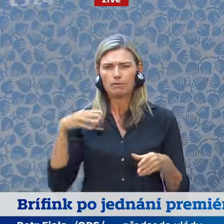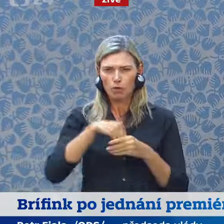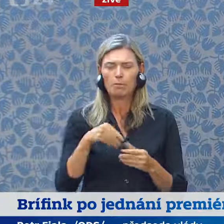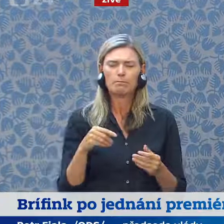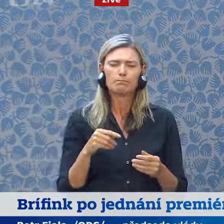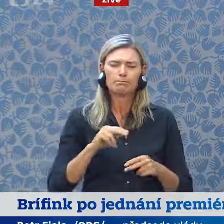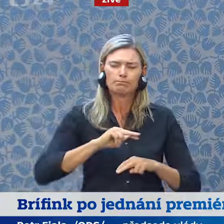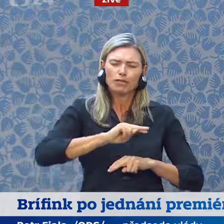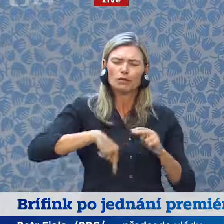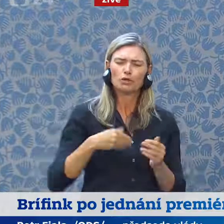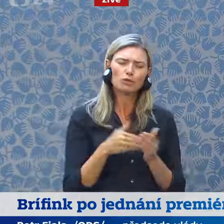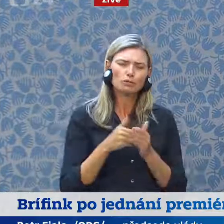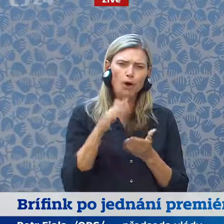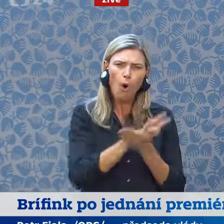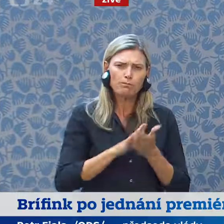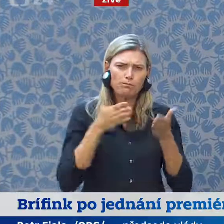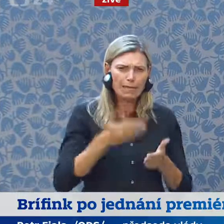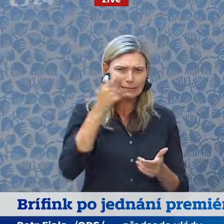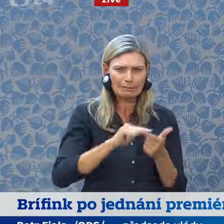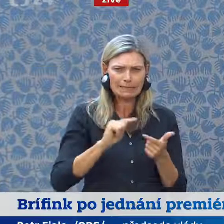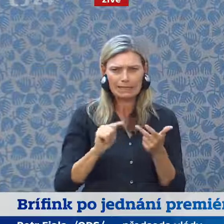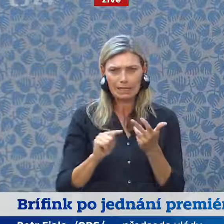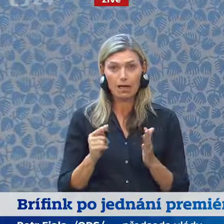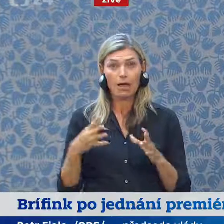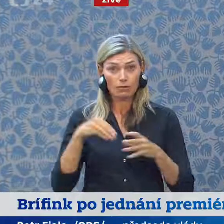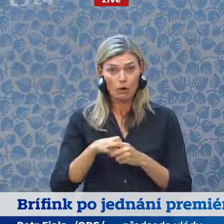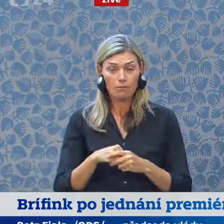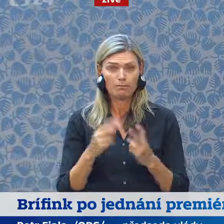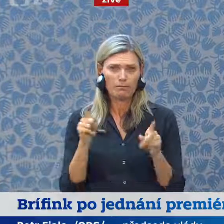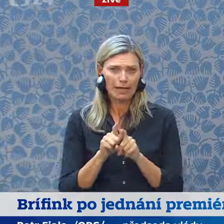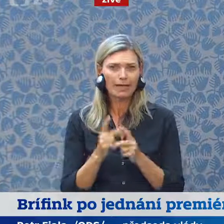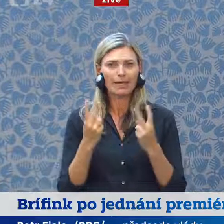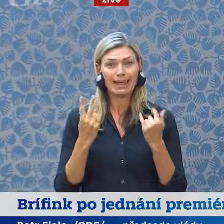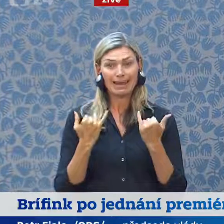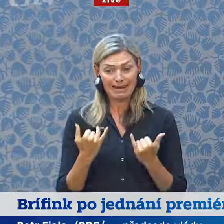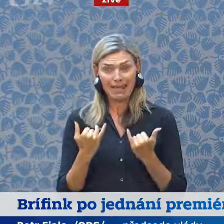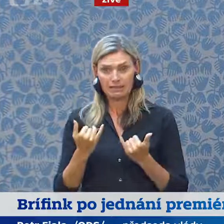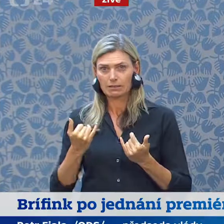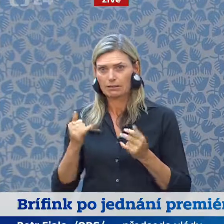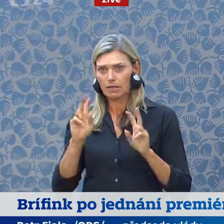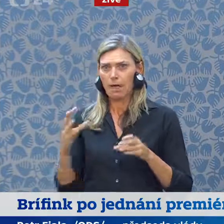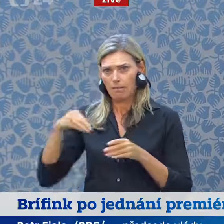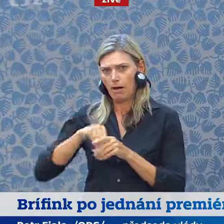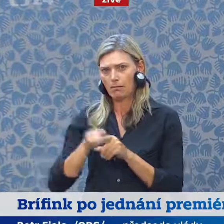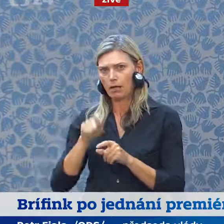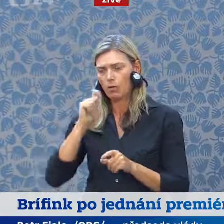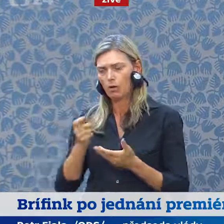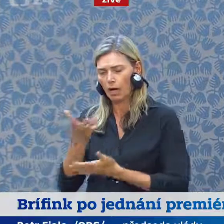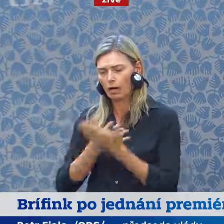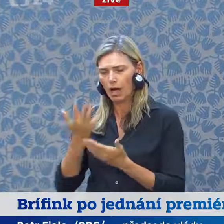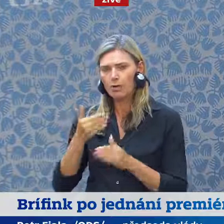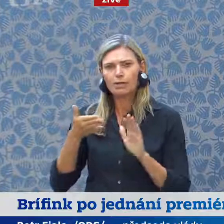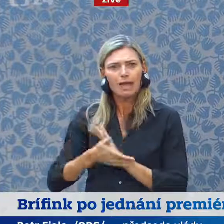jsme včera představili a byla to teda i významná část té dnešní diskuze, kterou jsme s